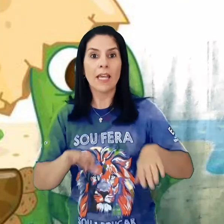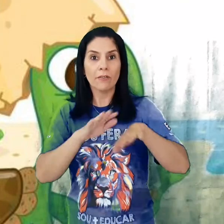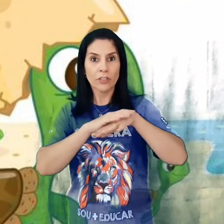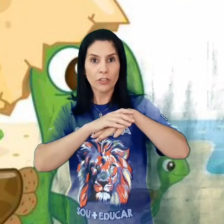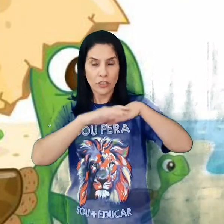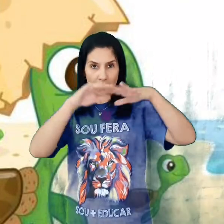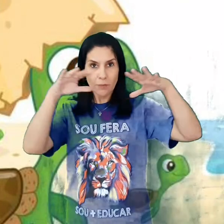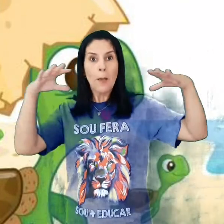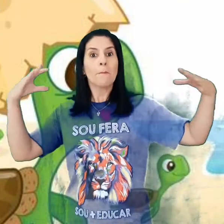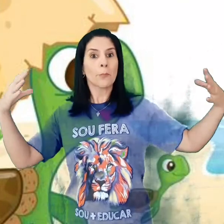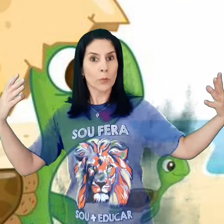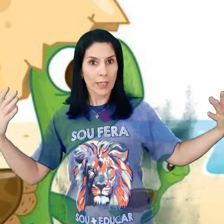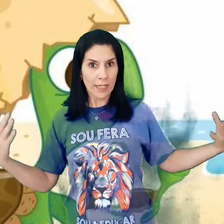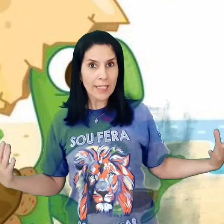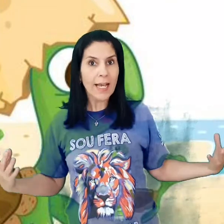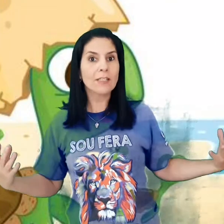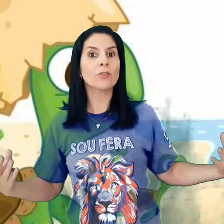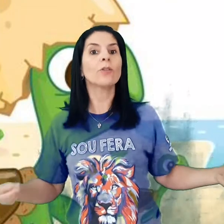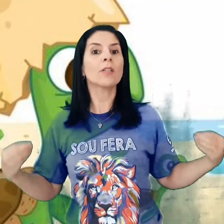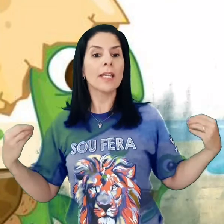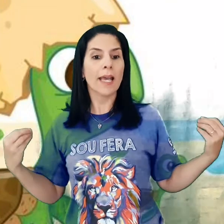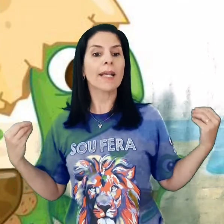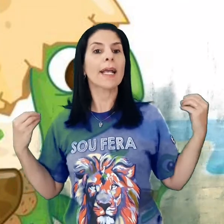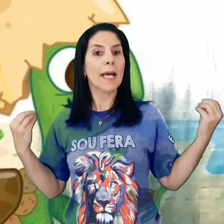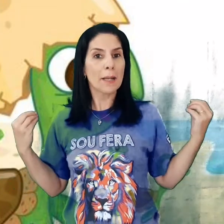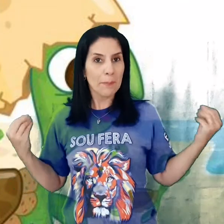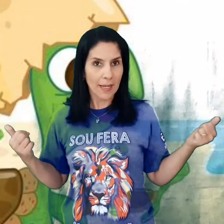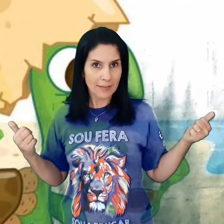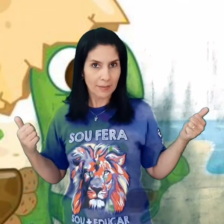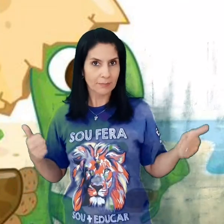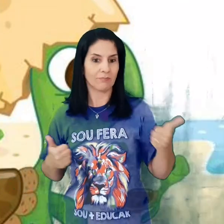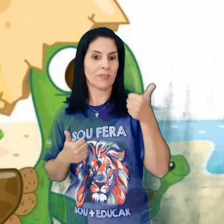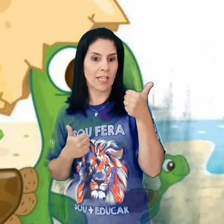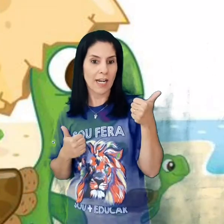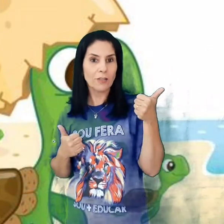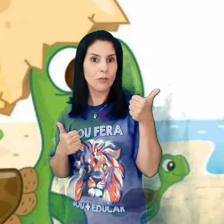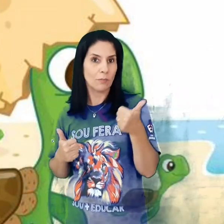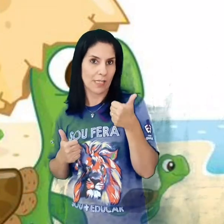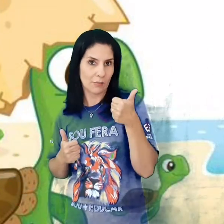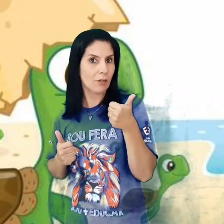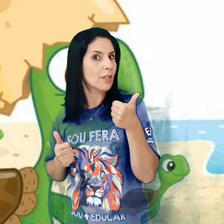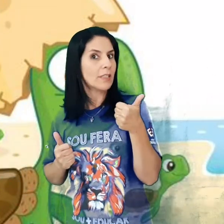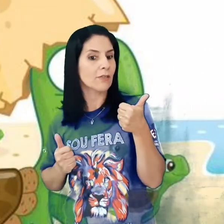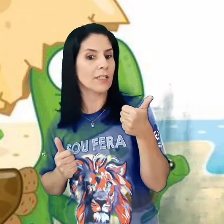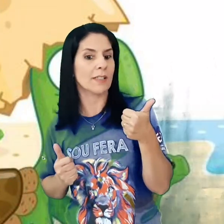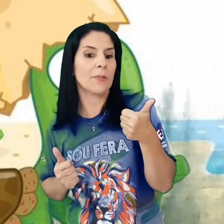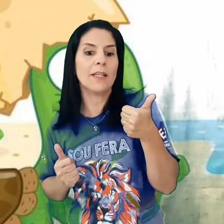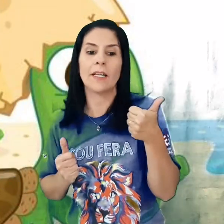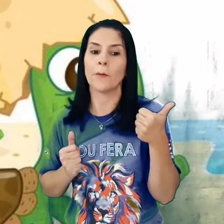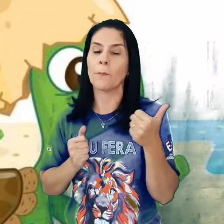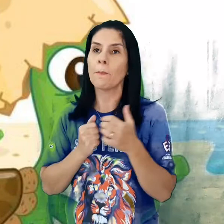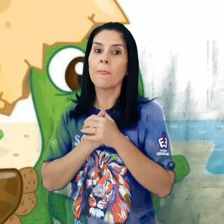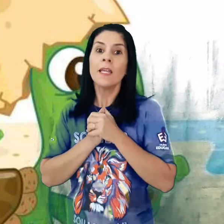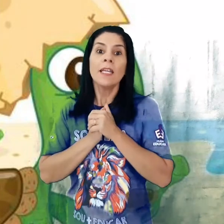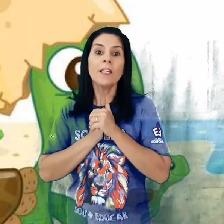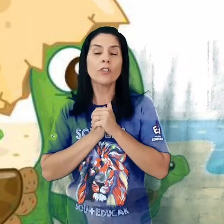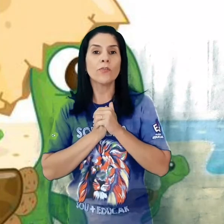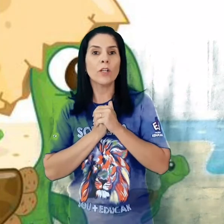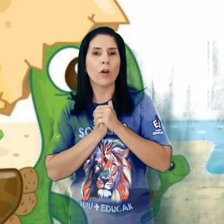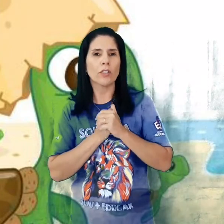revestido por aquele casco que é a carapaça, certo? Mais uma coisa que vocês aprenderam. E os filhotes,